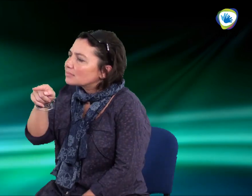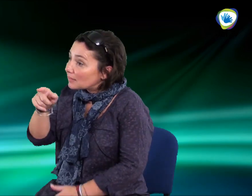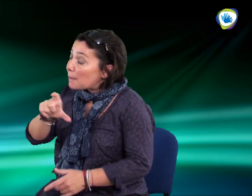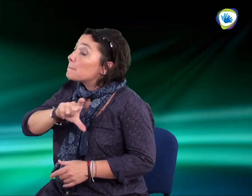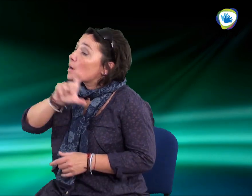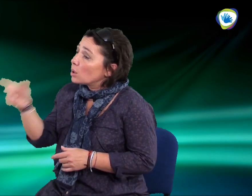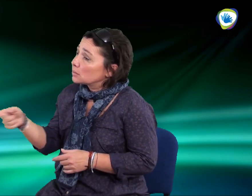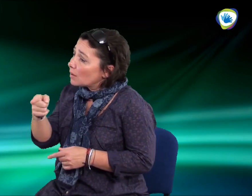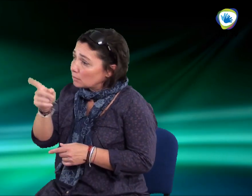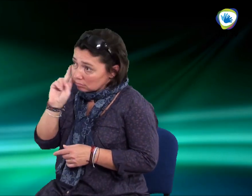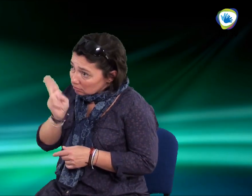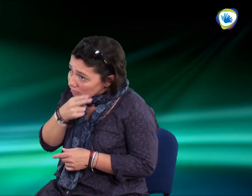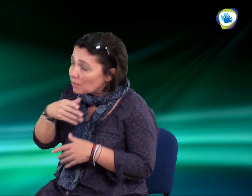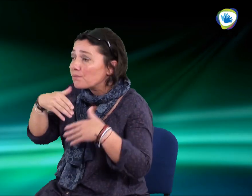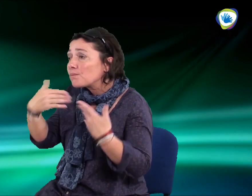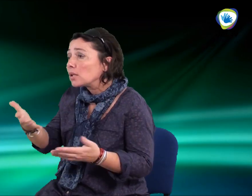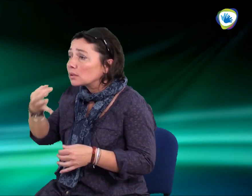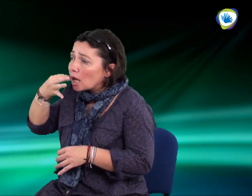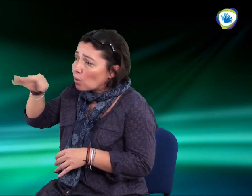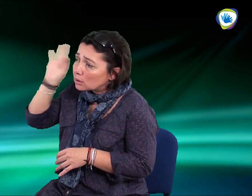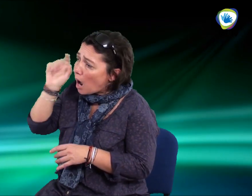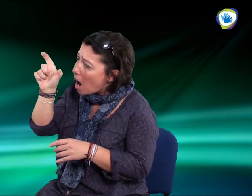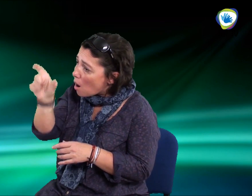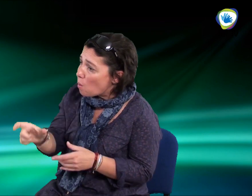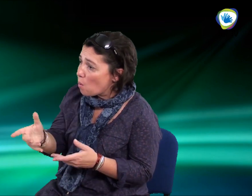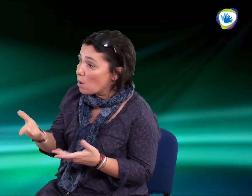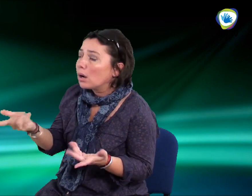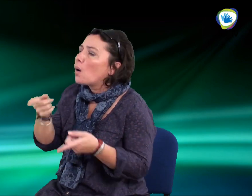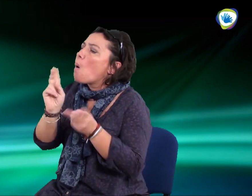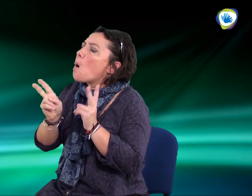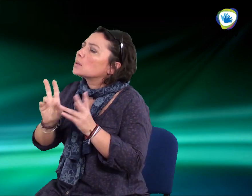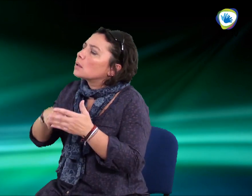Mióta van csiket vagy nagyot halló? Hogyan lettél hallássérült?